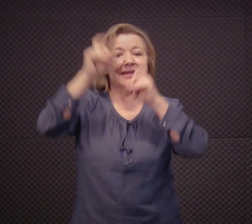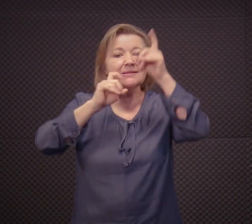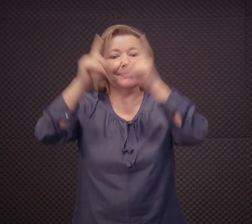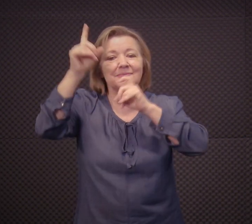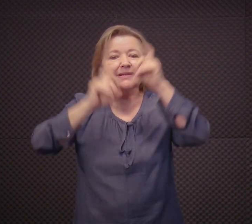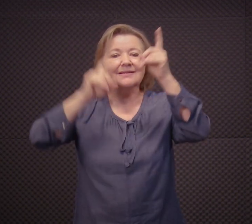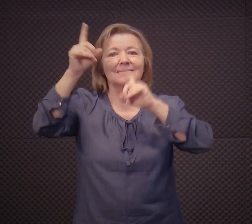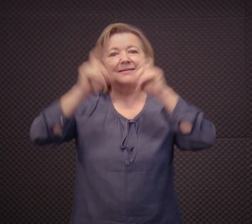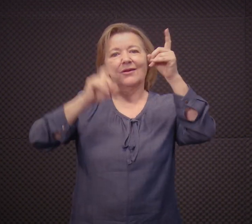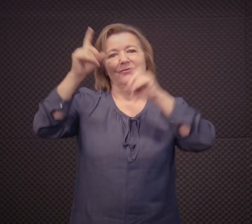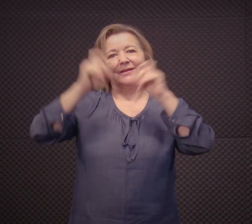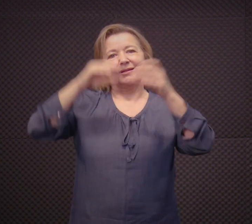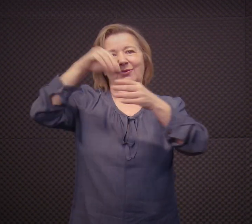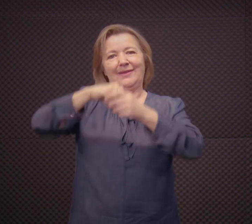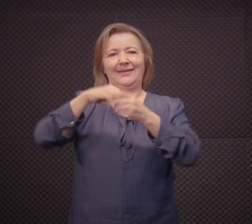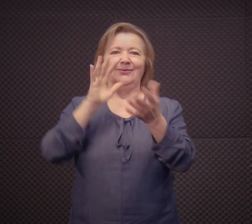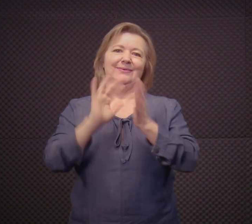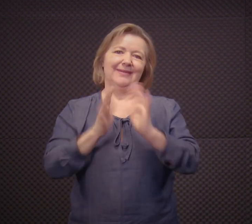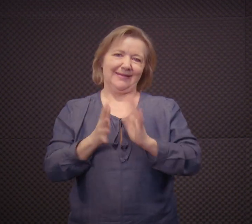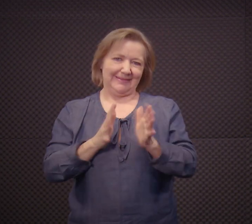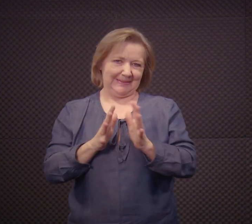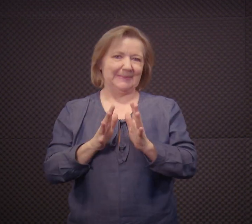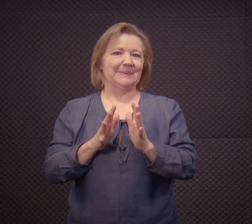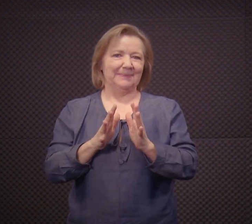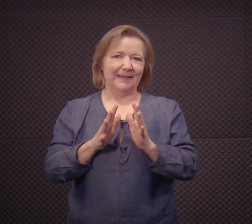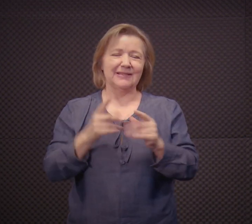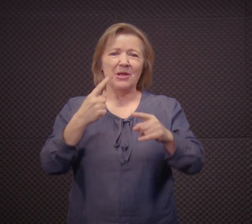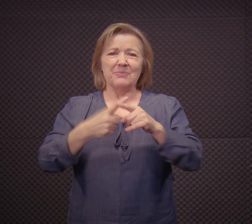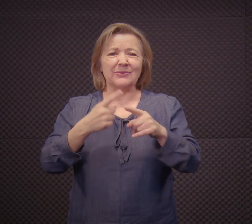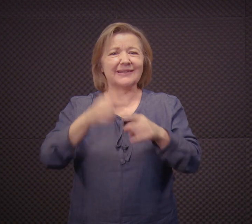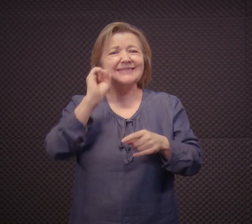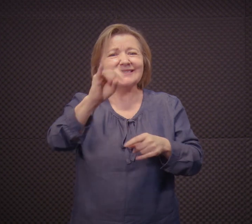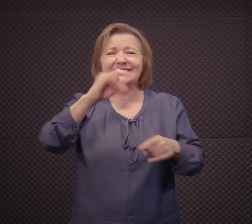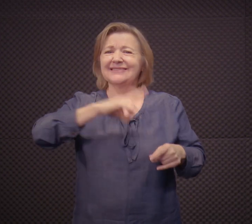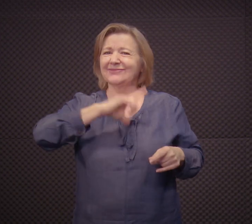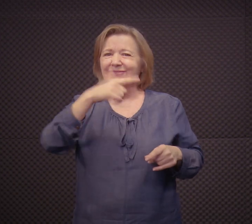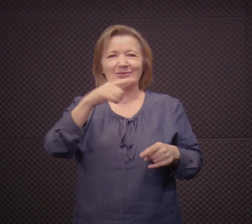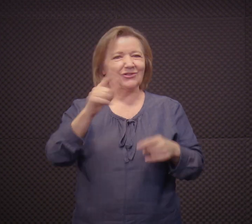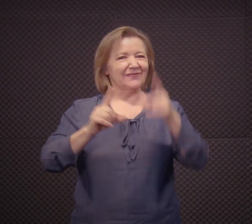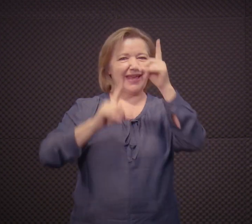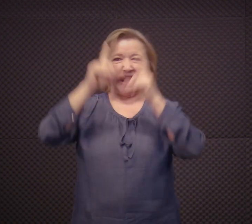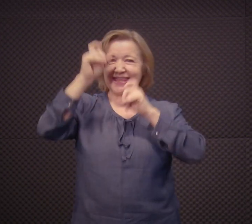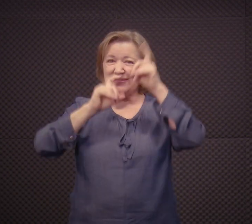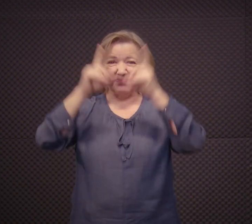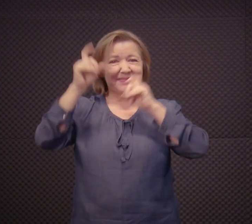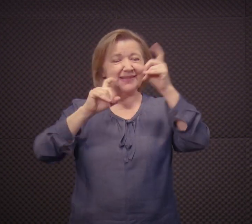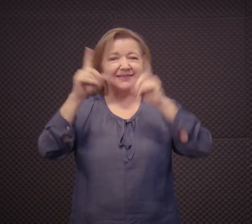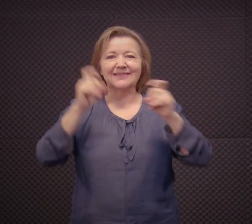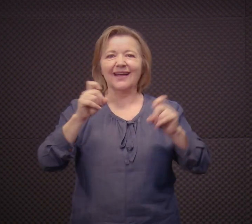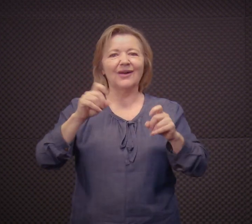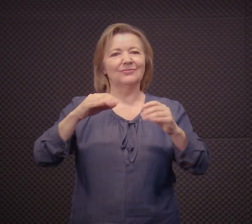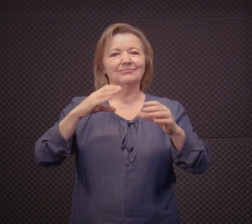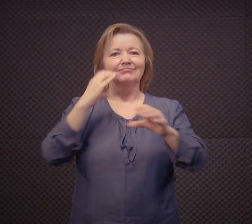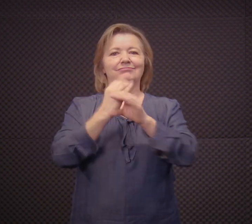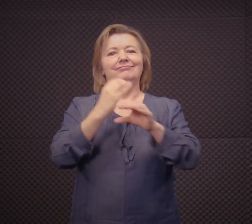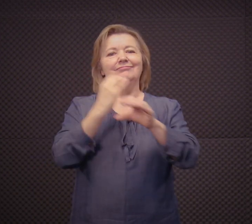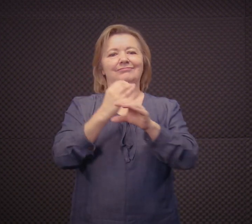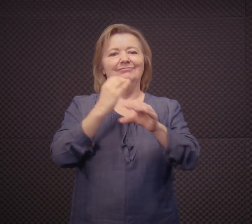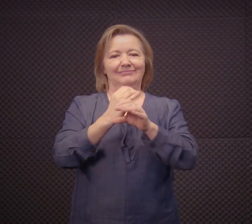o que que é? O foco é na expressão, né? Então, vocês vão falar sobre a expressão facial na língua de